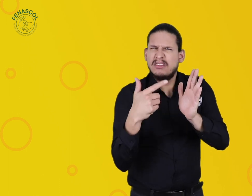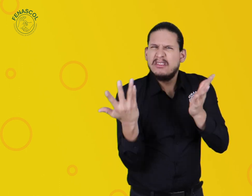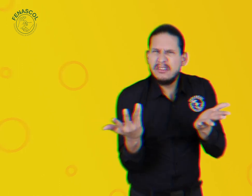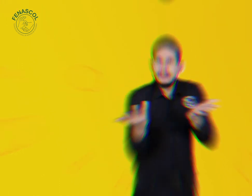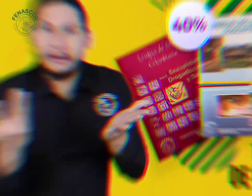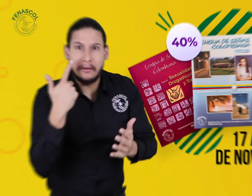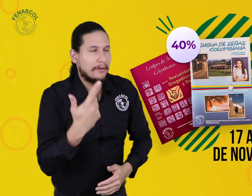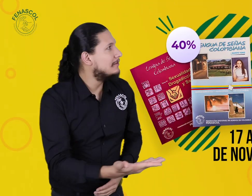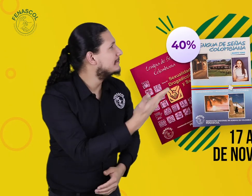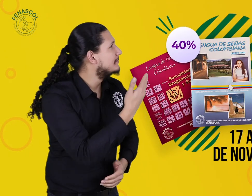Veamos.